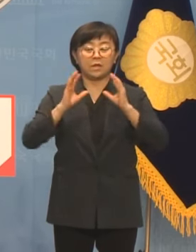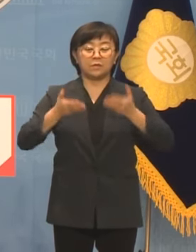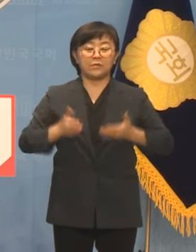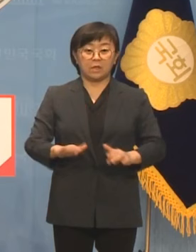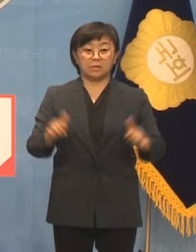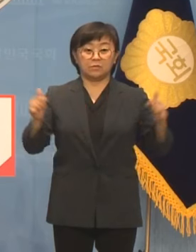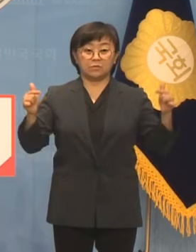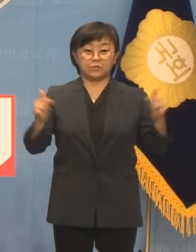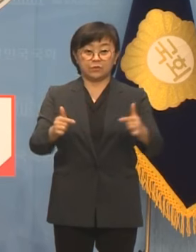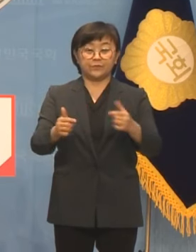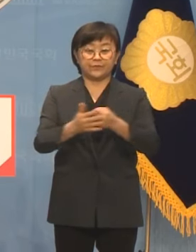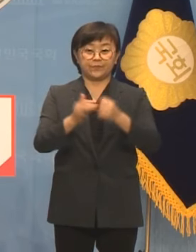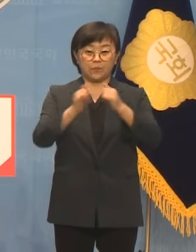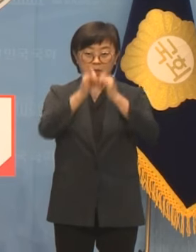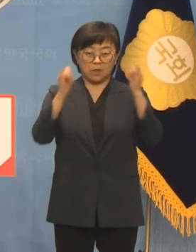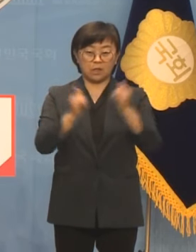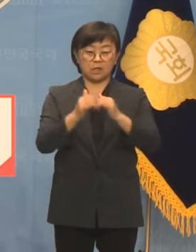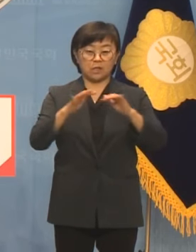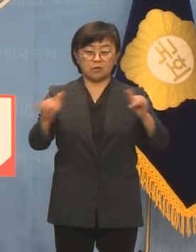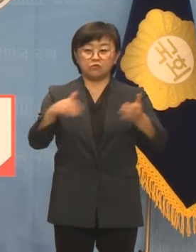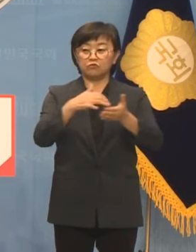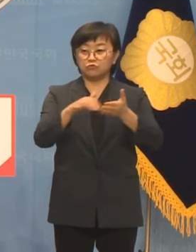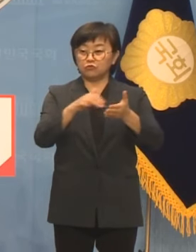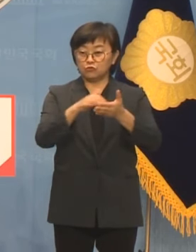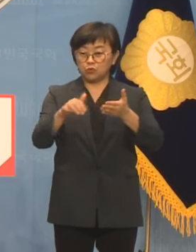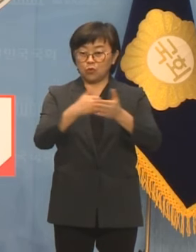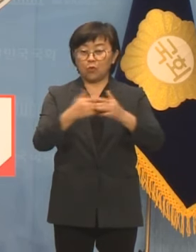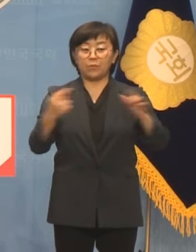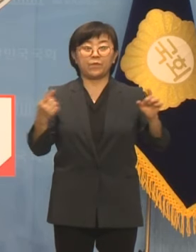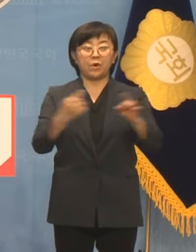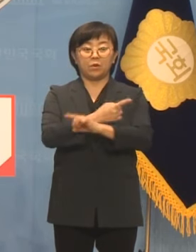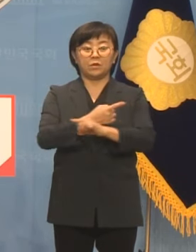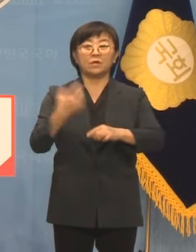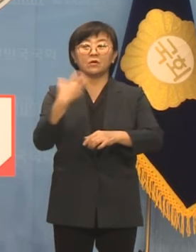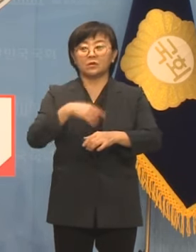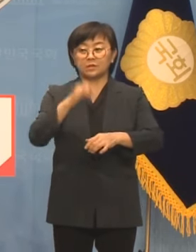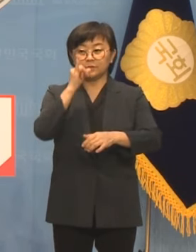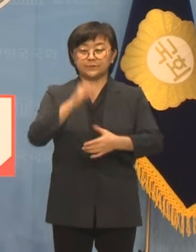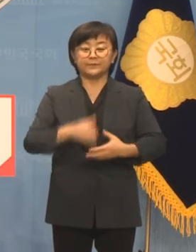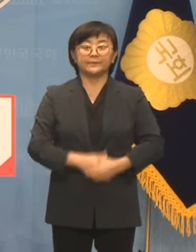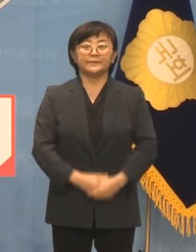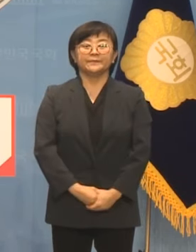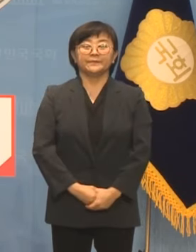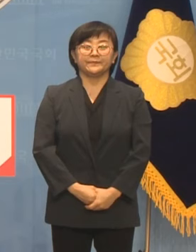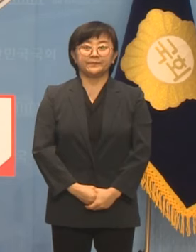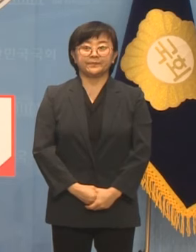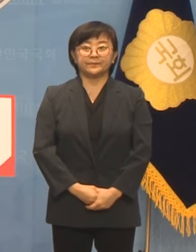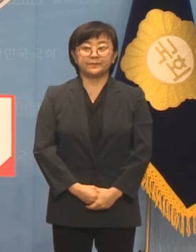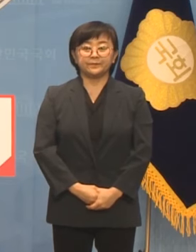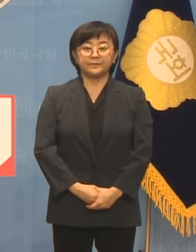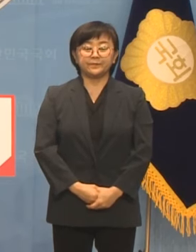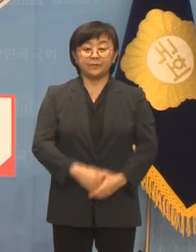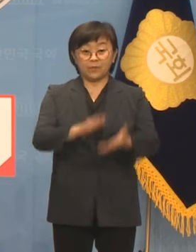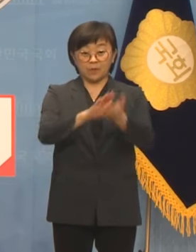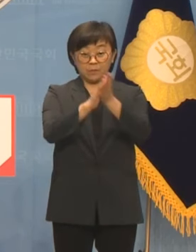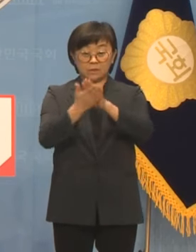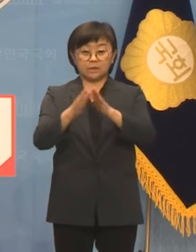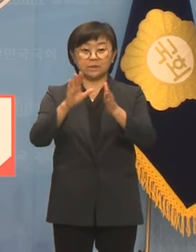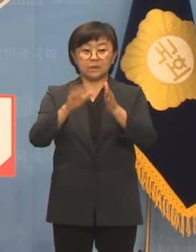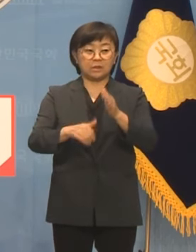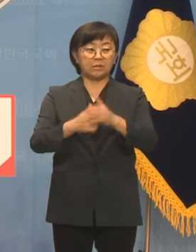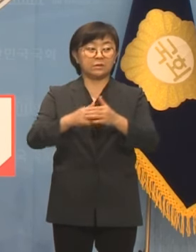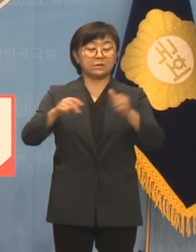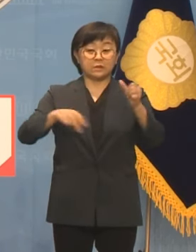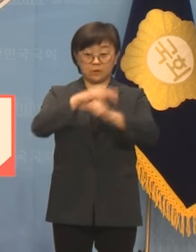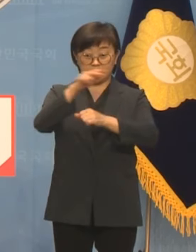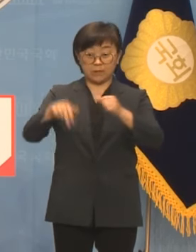우리 사회의 인구구조의 변화 역시 무엇보다 걱정스러운 대목입니다. 급변하는 시대적 흐름